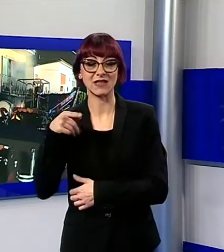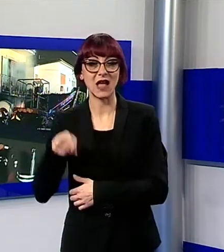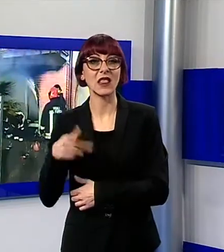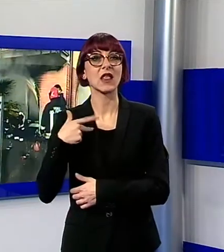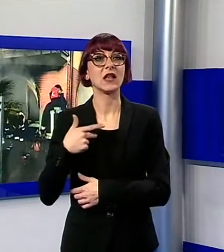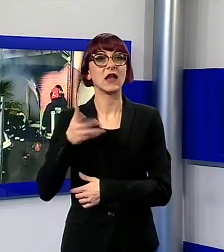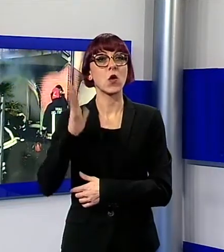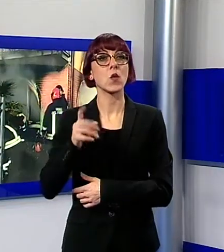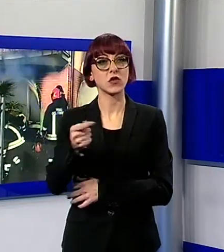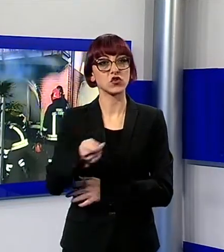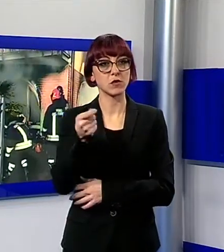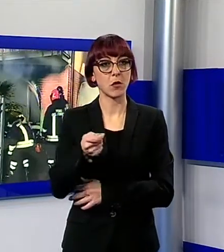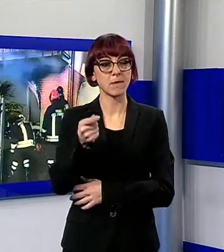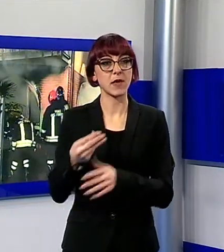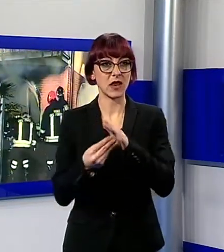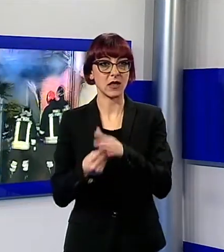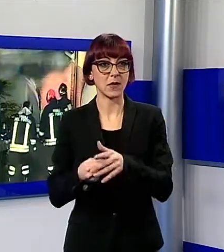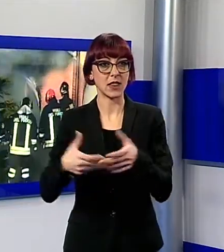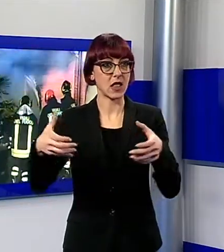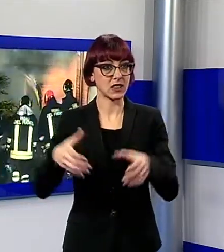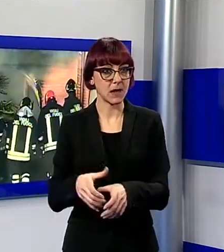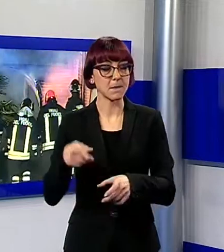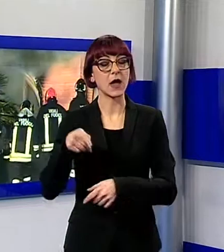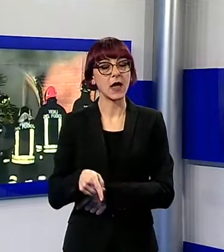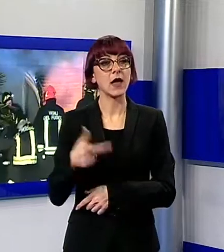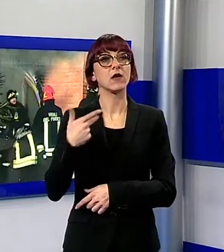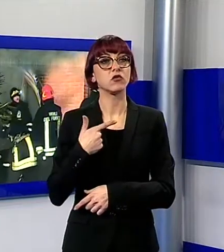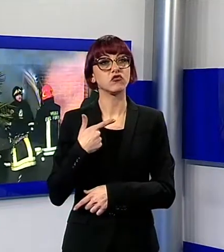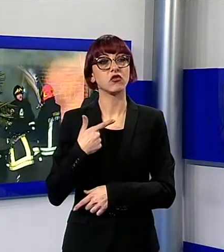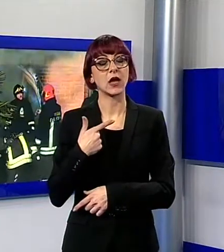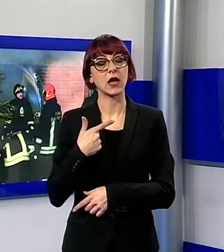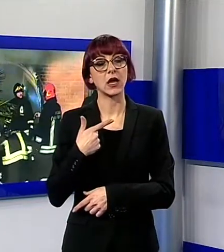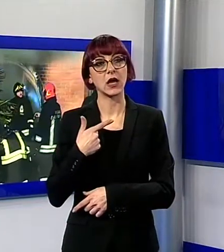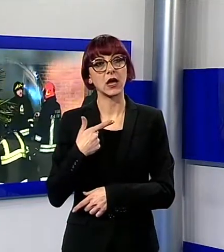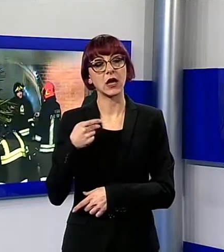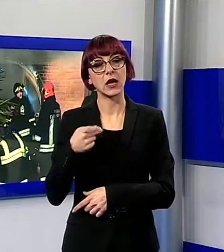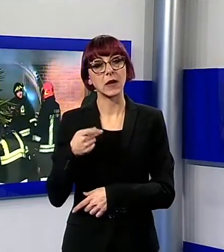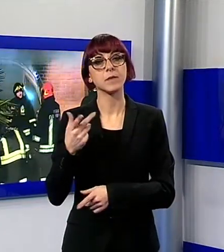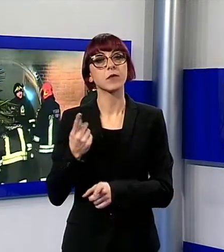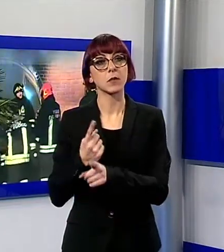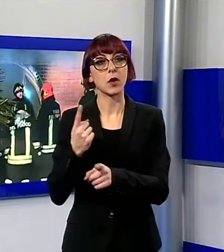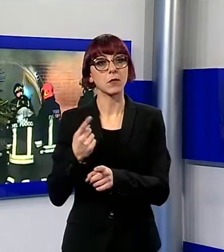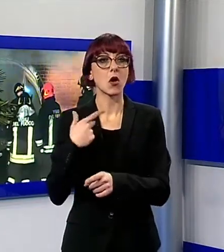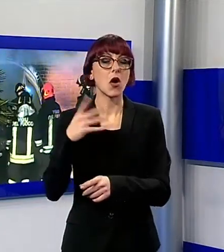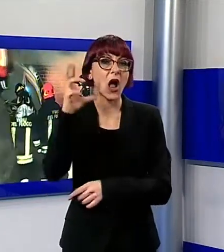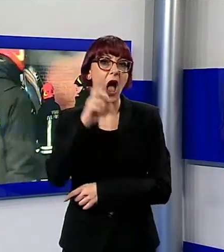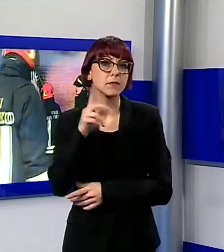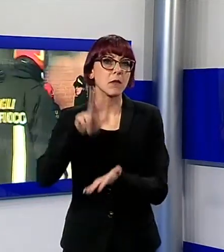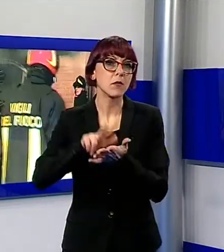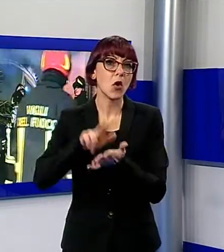pompieri, anche se la ditta, che ha vinto l'appalto, avrebbe garantito nuove assunzioni. Si capirà solo nei prossimi giorni se anche nelle due sedi distaccate